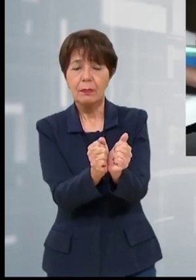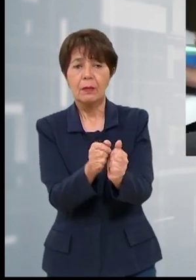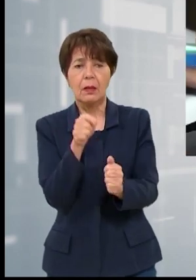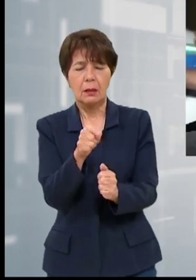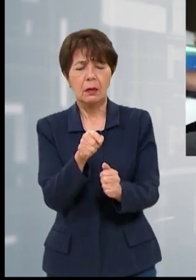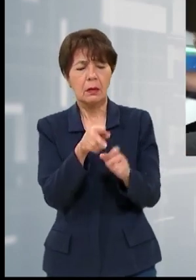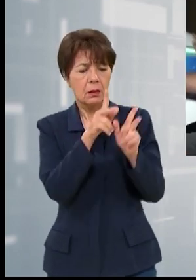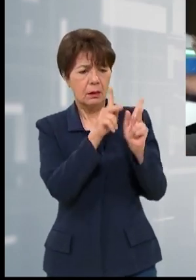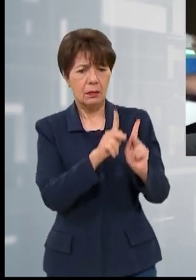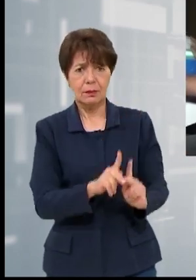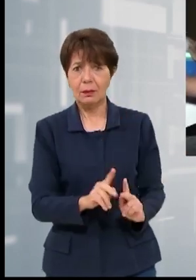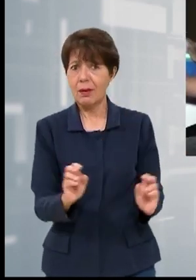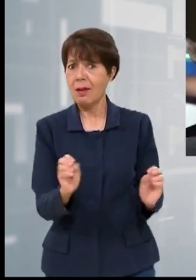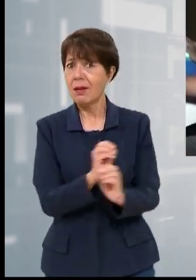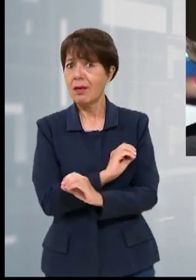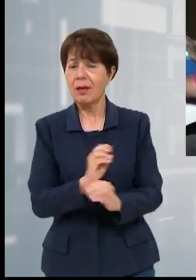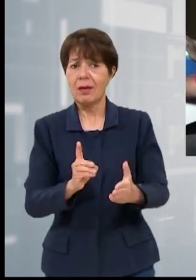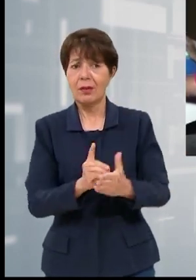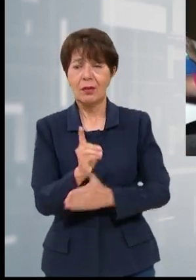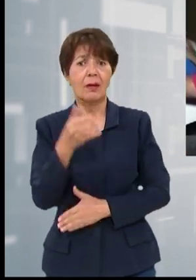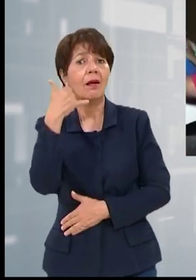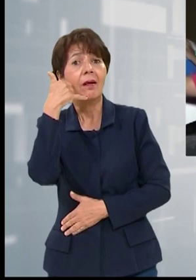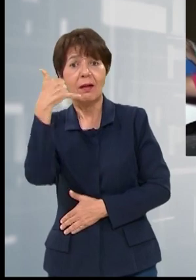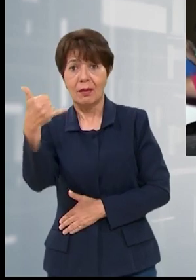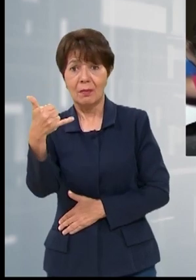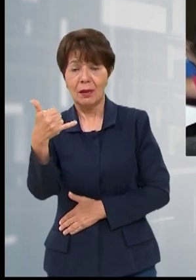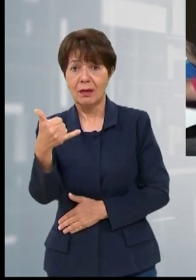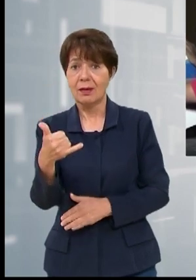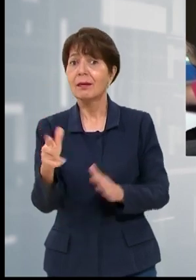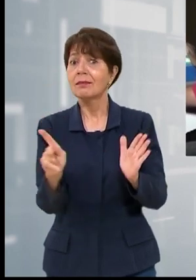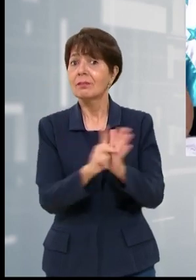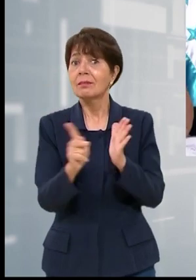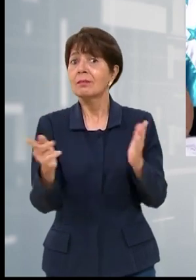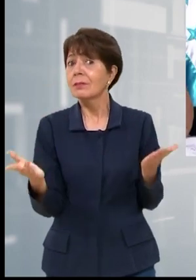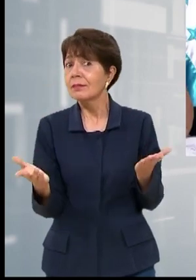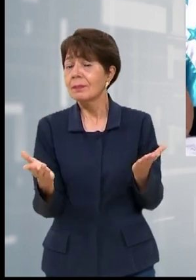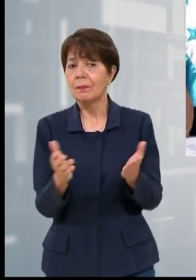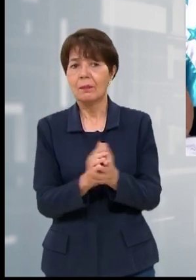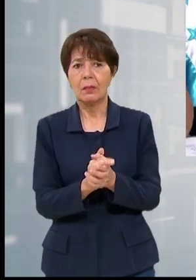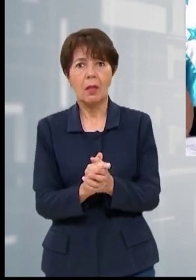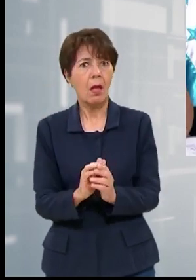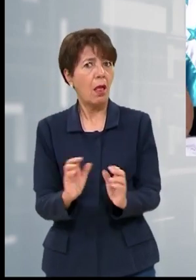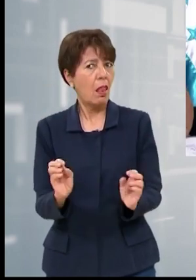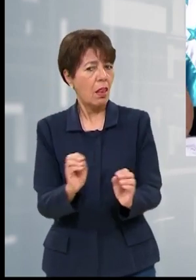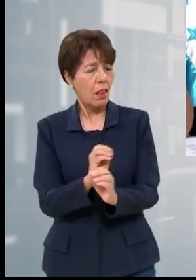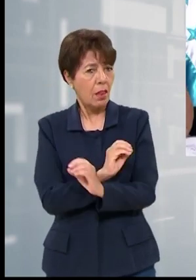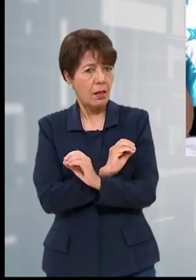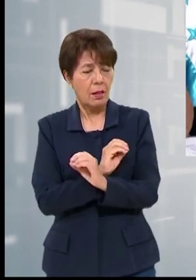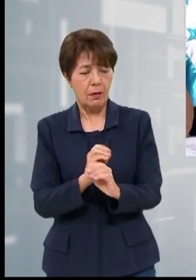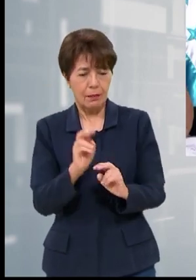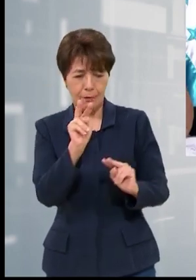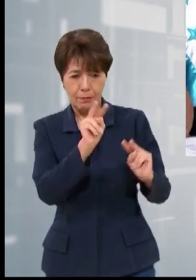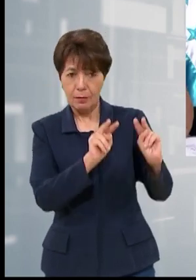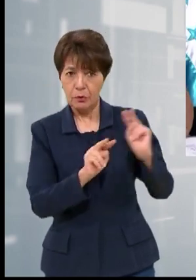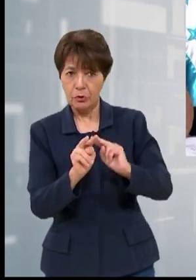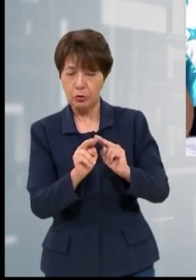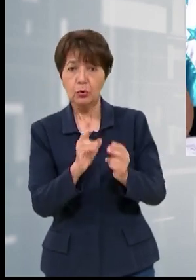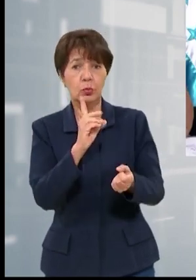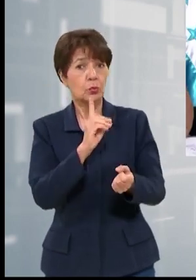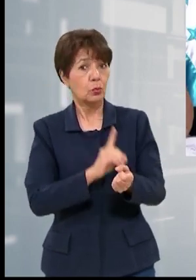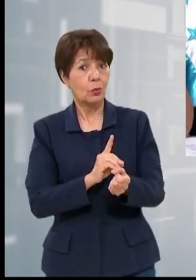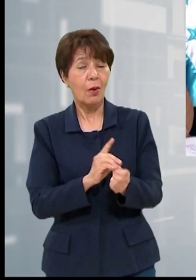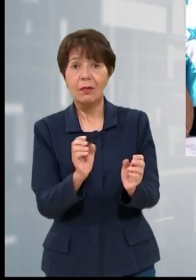los detenidos no han tenido ni el derecho a su respectiva llamada, así como otros incumplimientos. No han tenido evaluación médica y tampoco